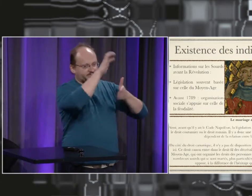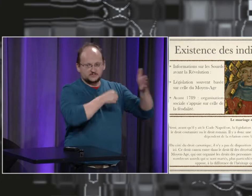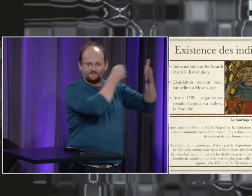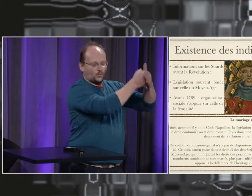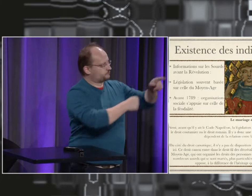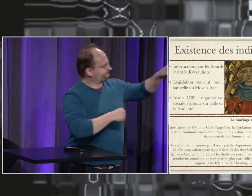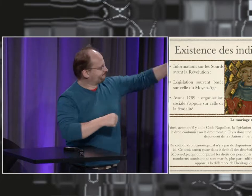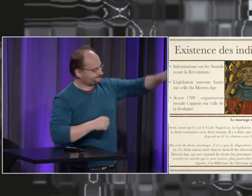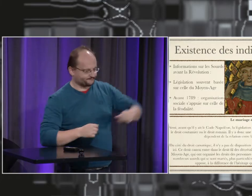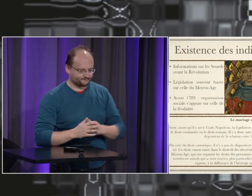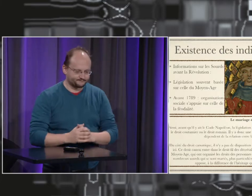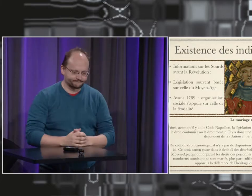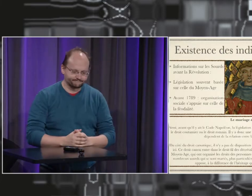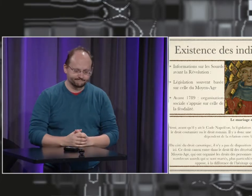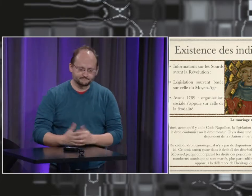À droite, sur le texte du fond,